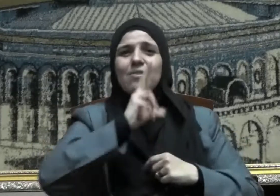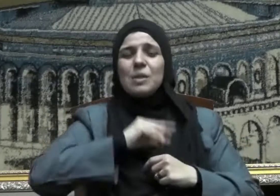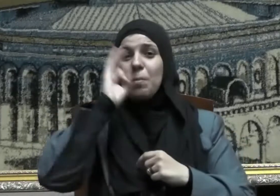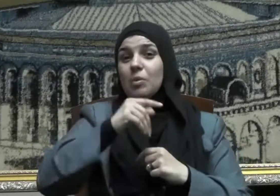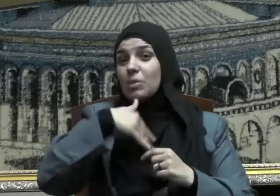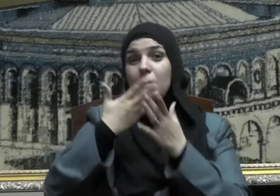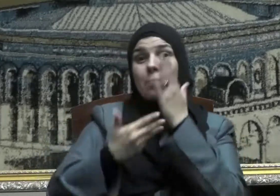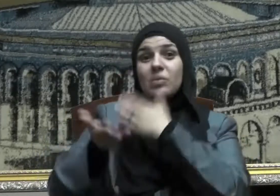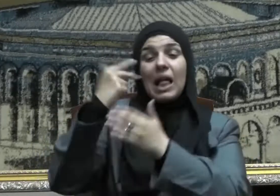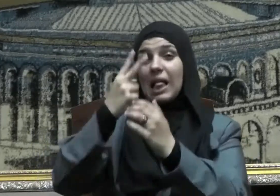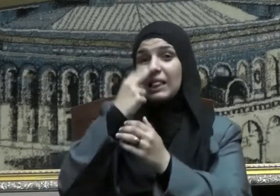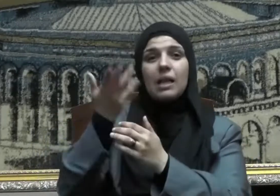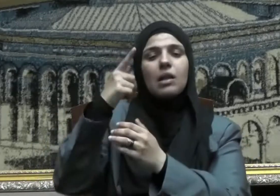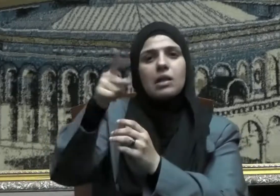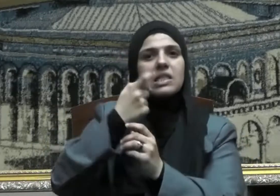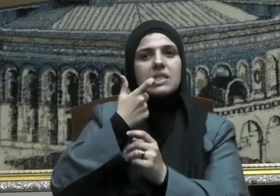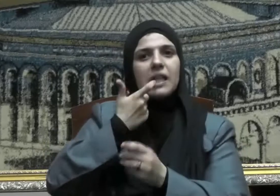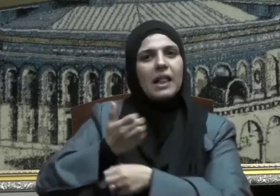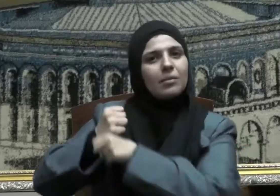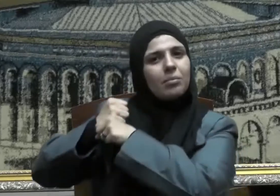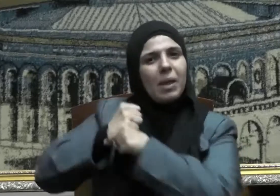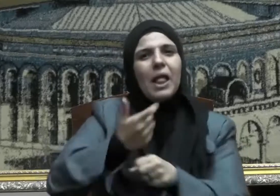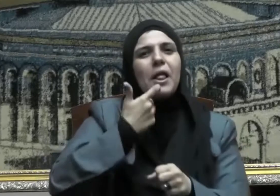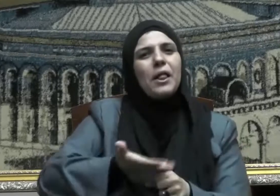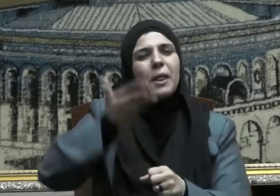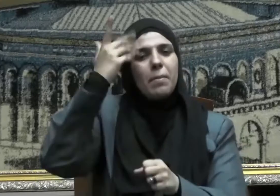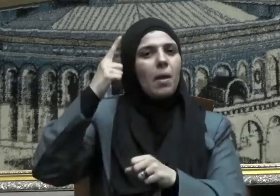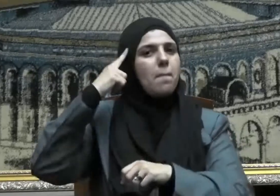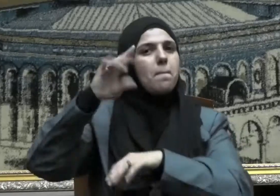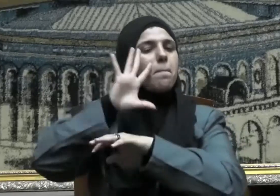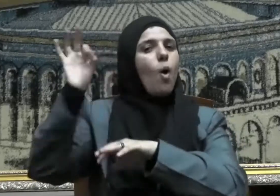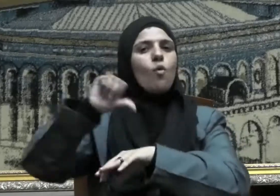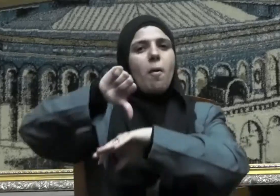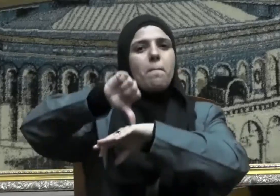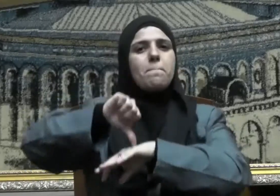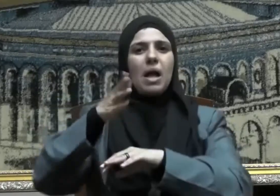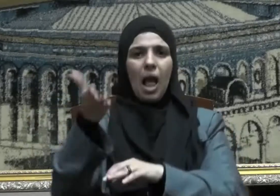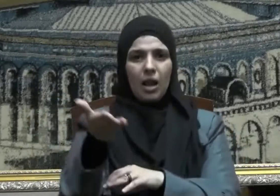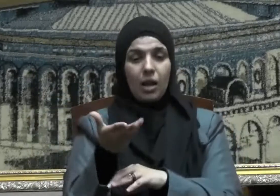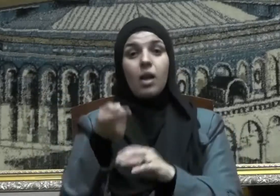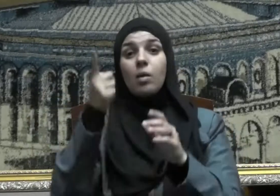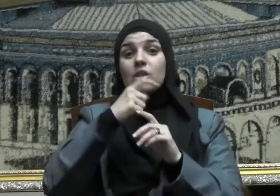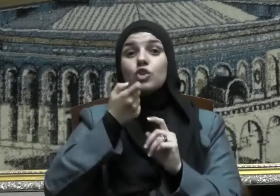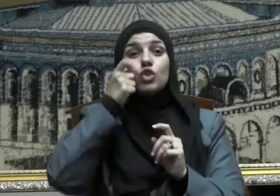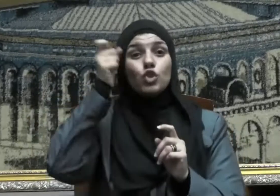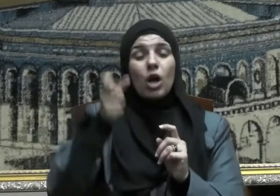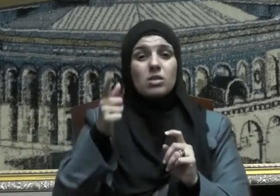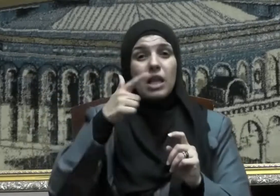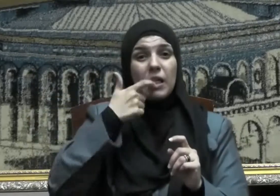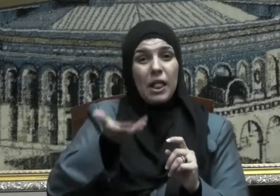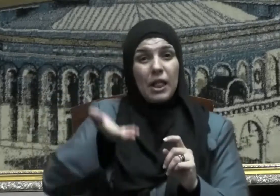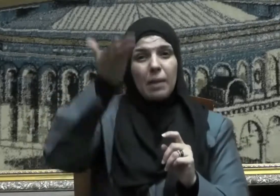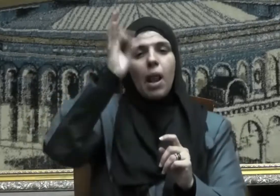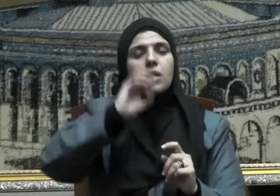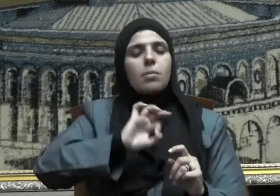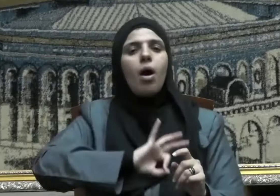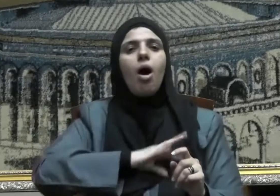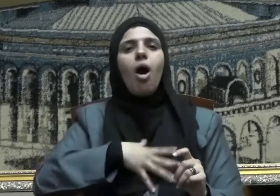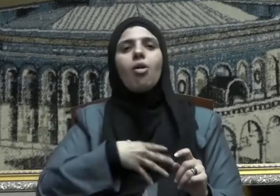ويعرف له قدره ومكانته والكبير مأمور برحمة